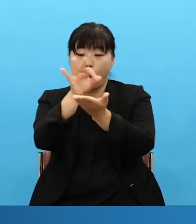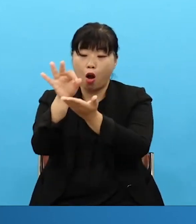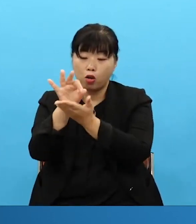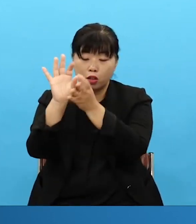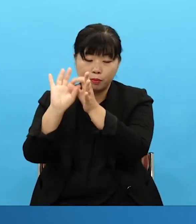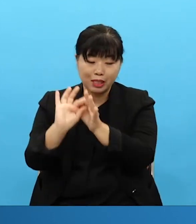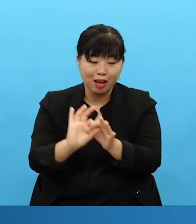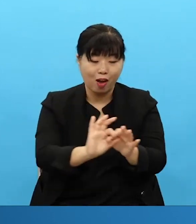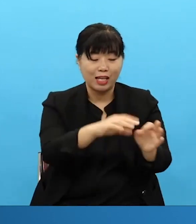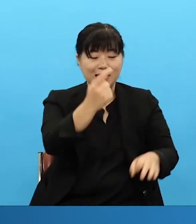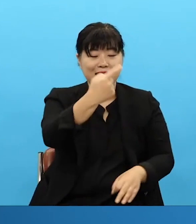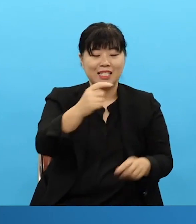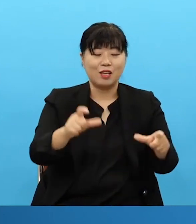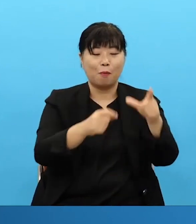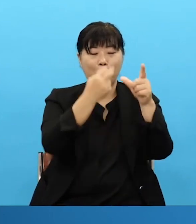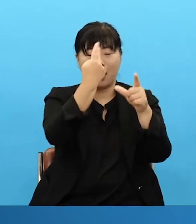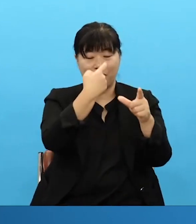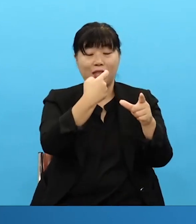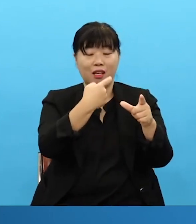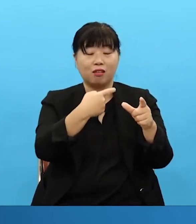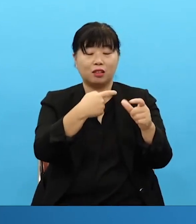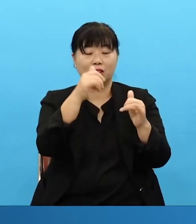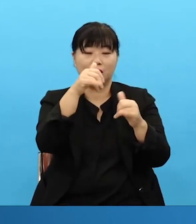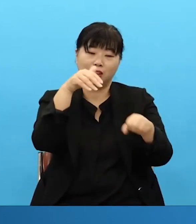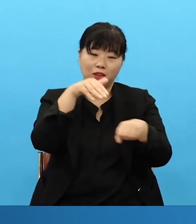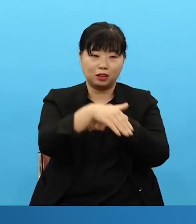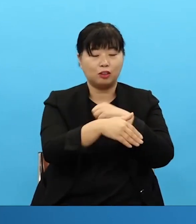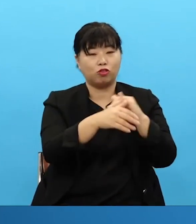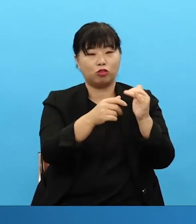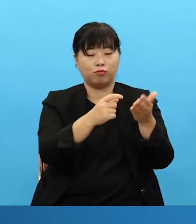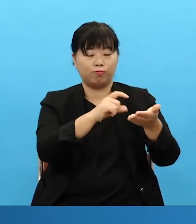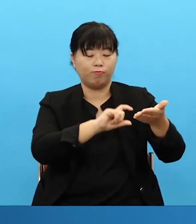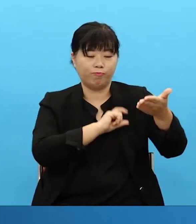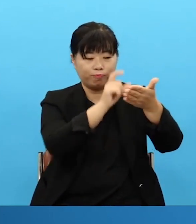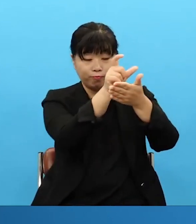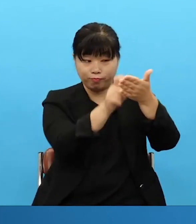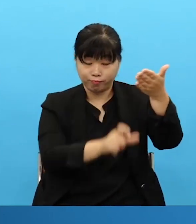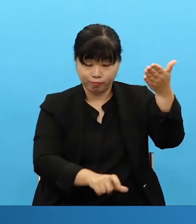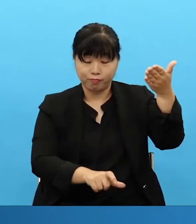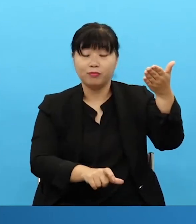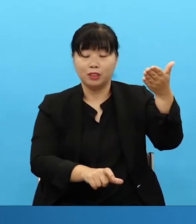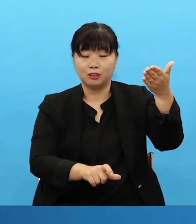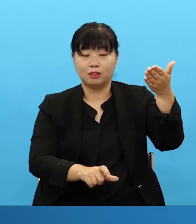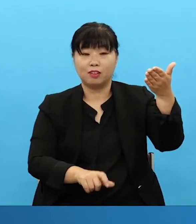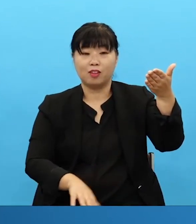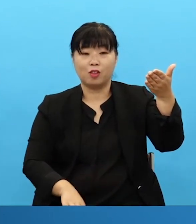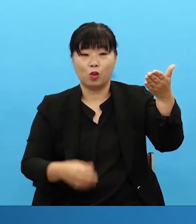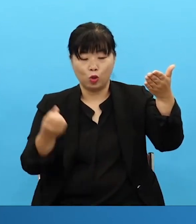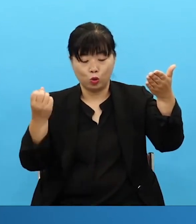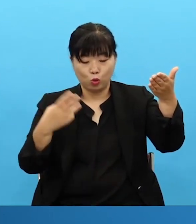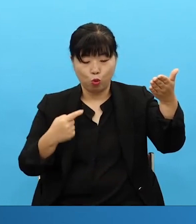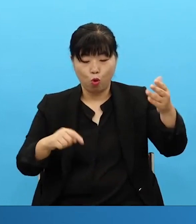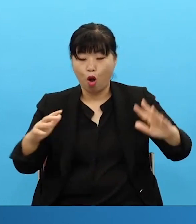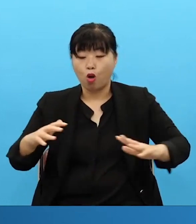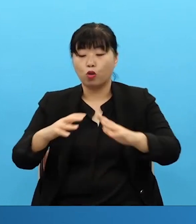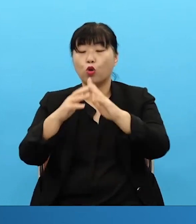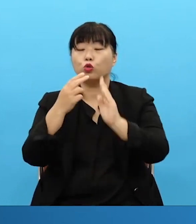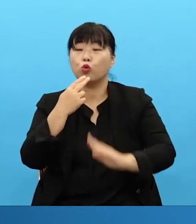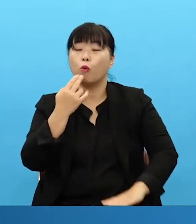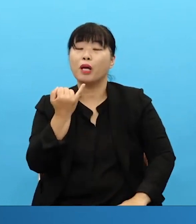these thousand partisans to their construction pledge. 건축 안 하는 교회도 망대를 교회 안에 있어야 됩니다. And even the churches that are not doing construction you need to